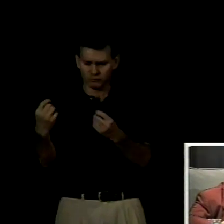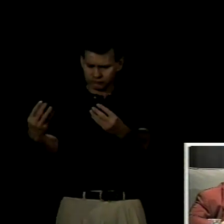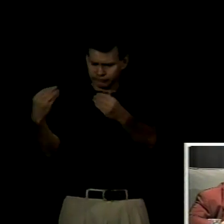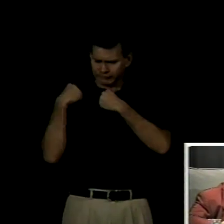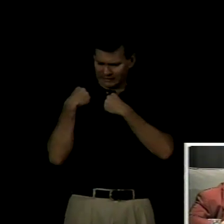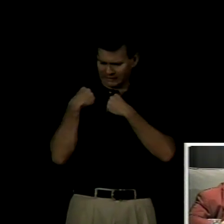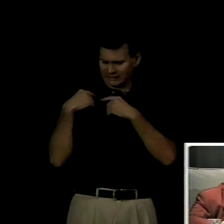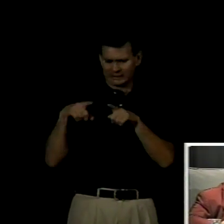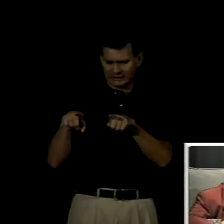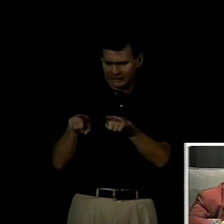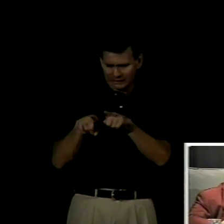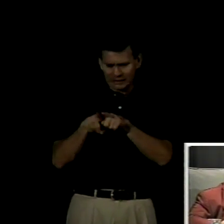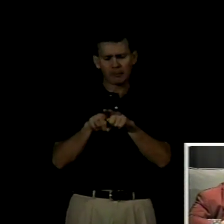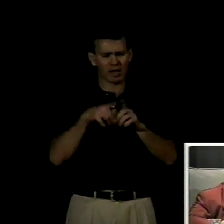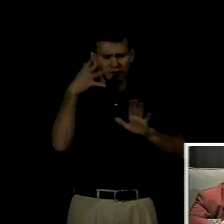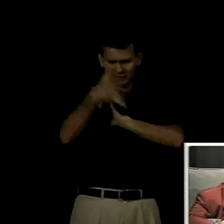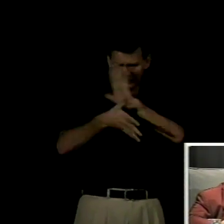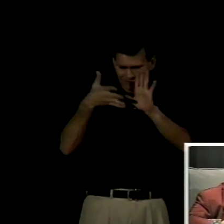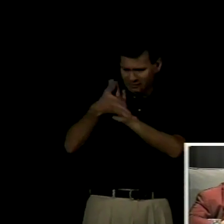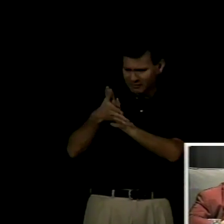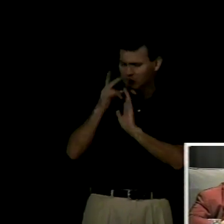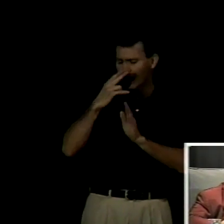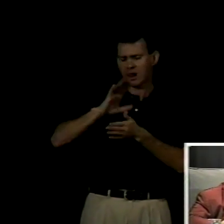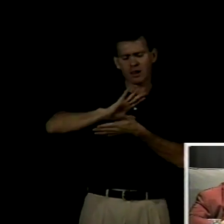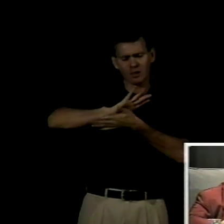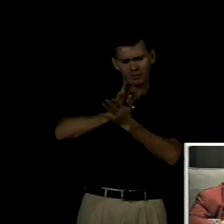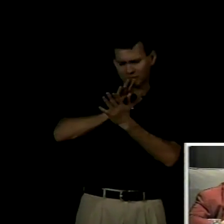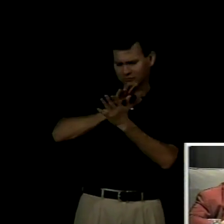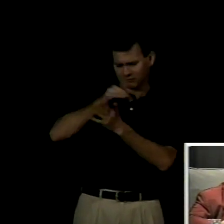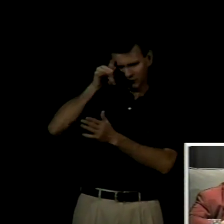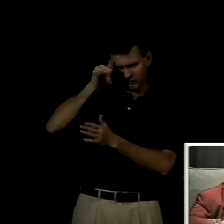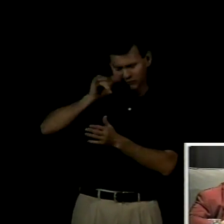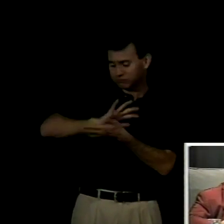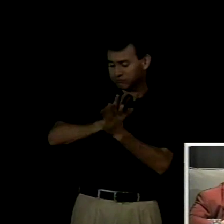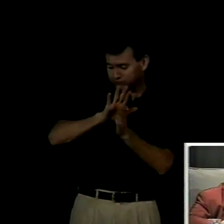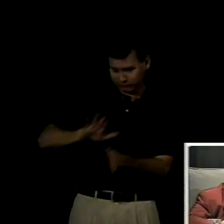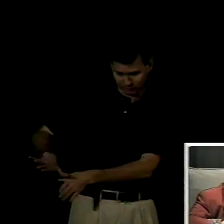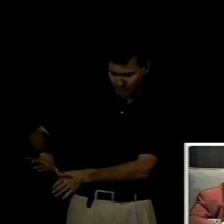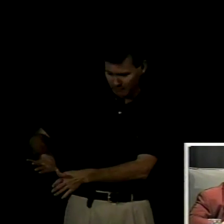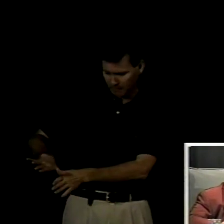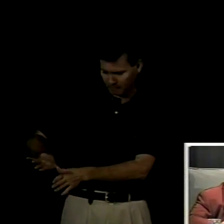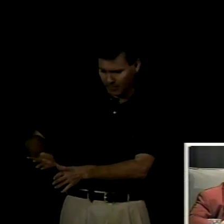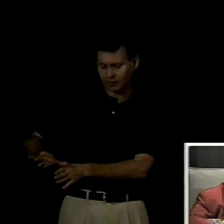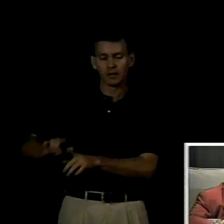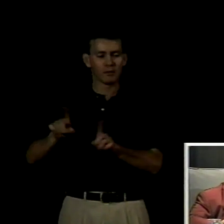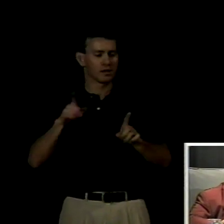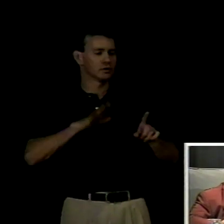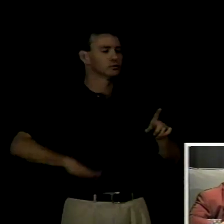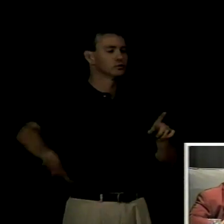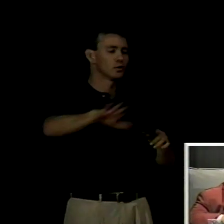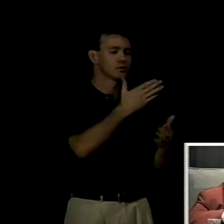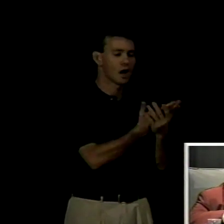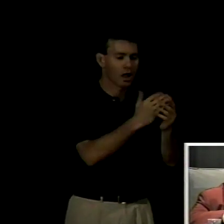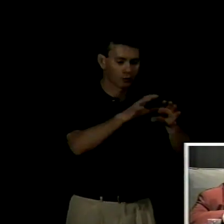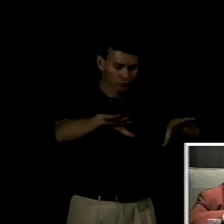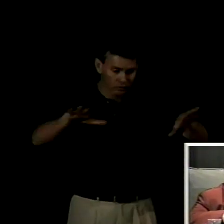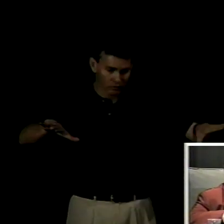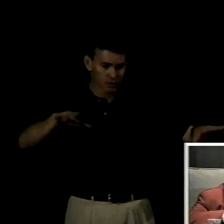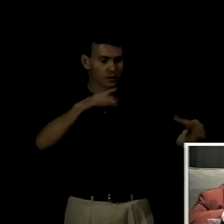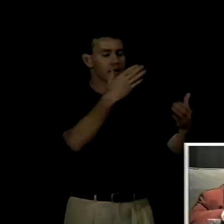relación a los procesos que deben realizar los padres oyentes de hijos sordos alumnos de la escuela bilingüe cuando yo